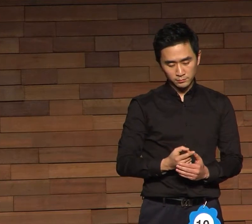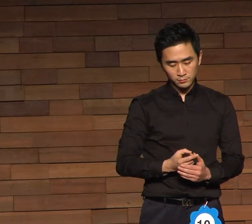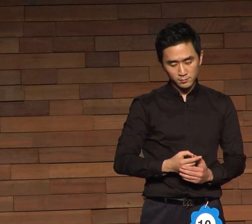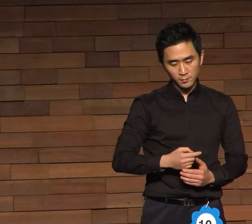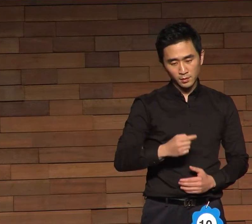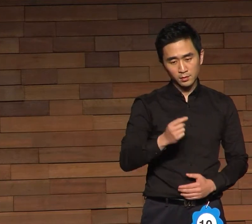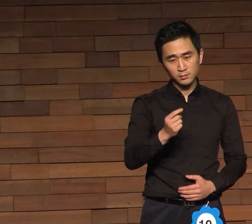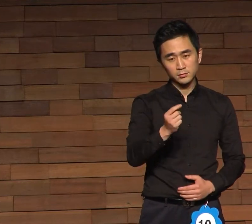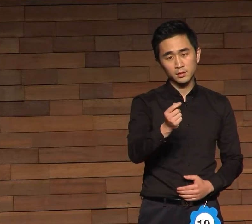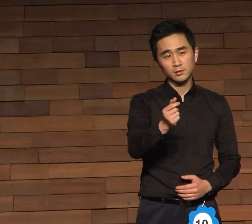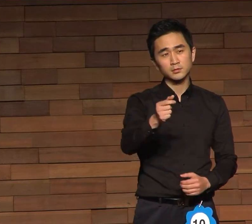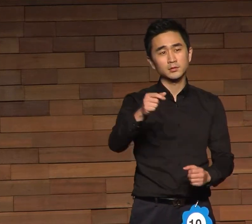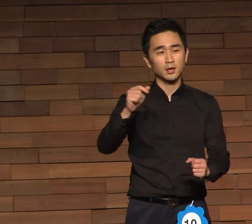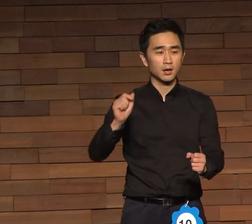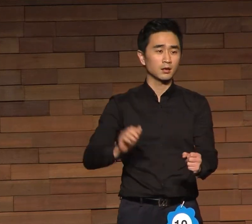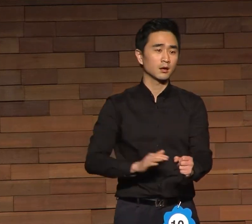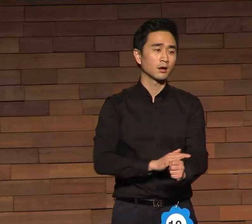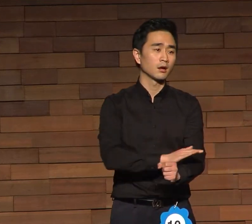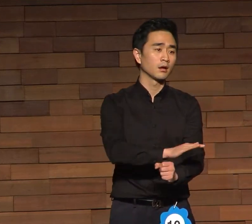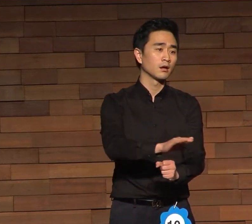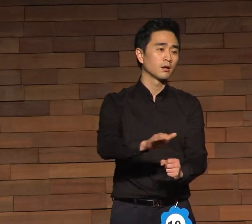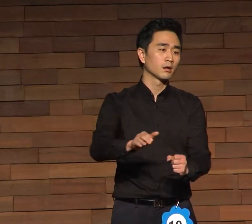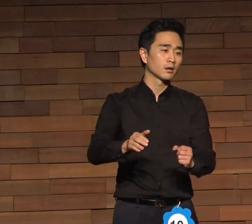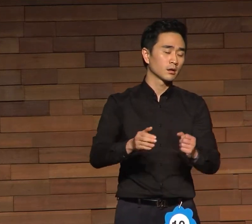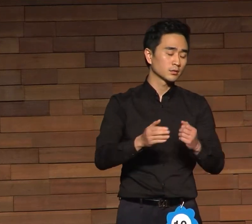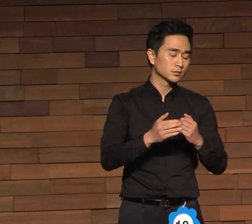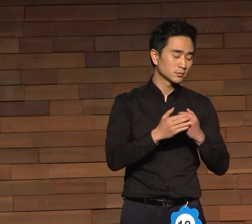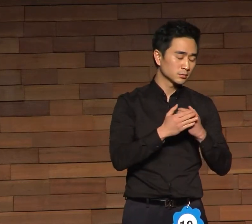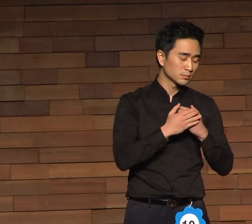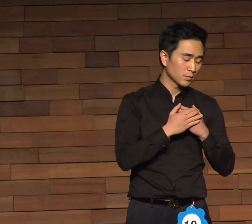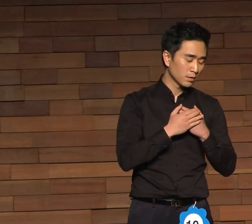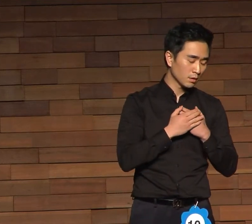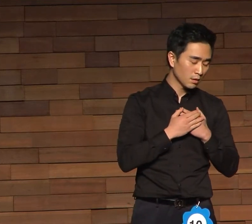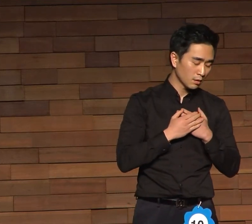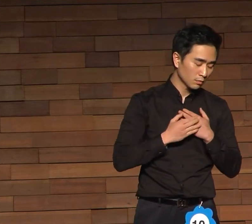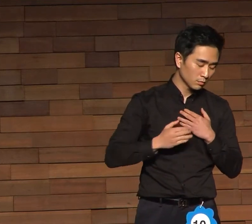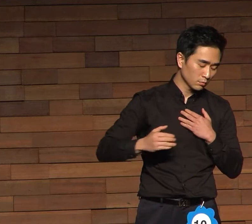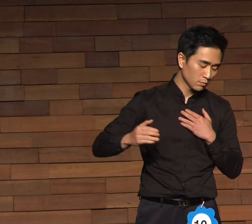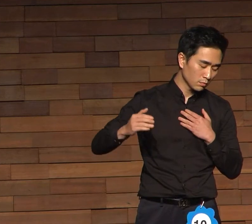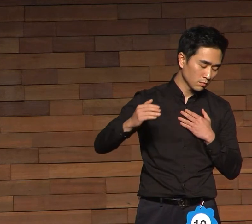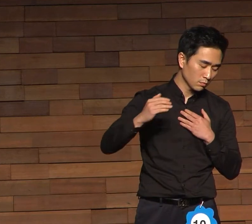작은 사람 가슴에 안고